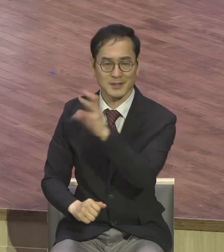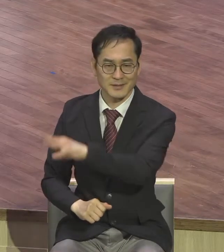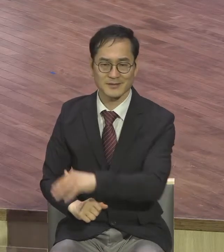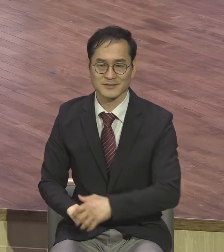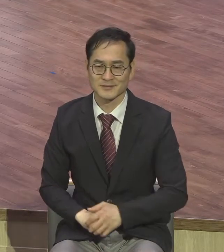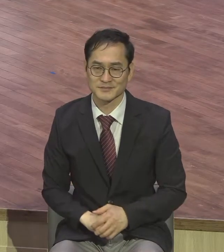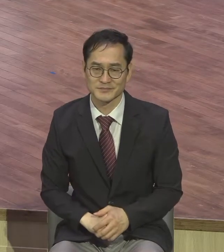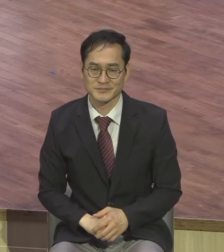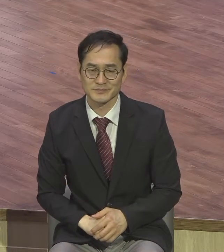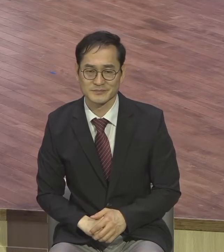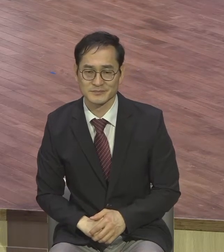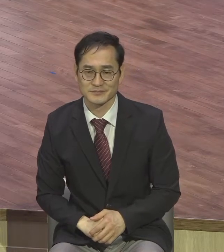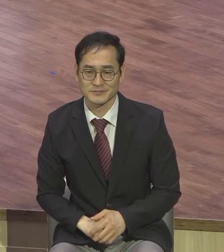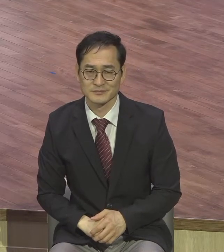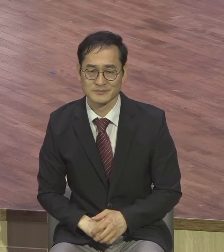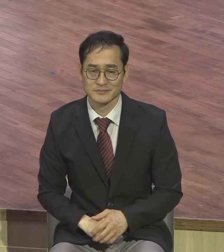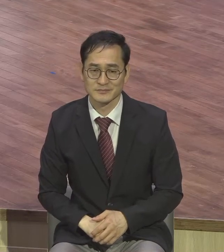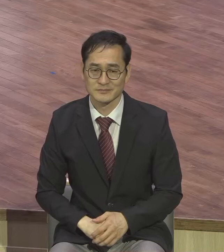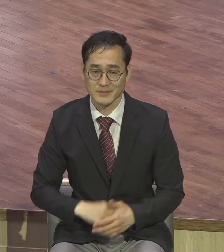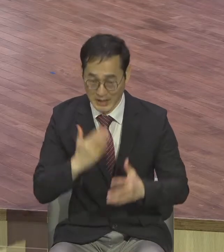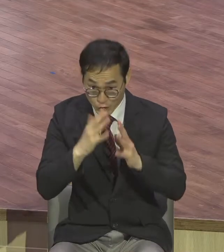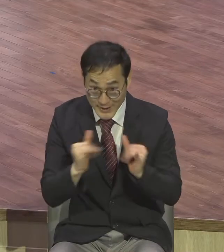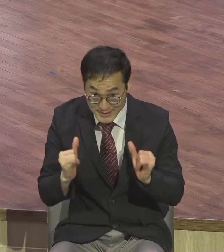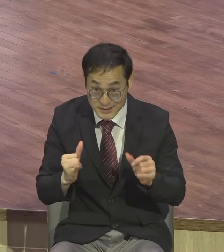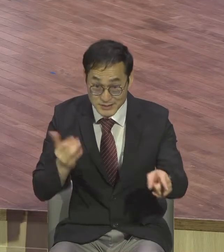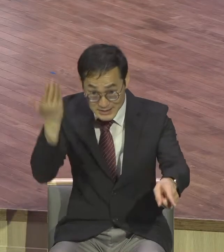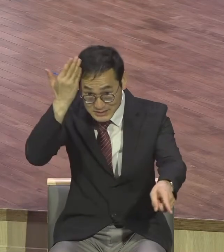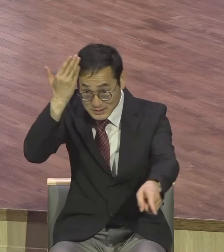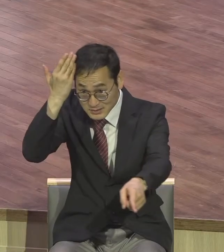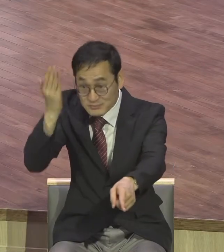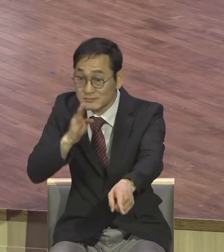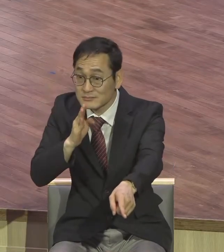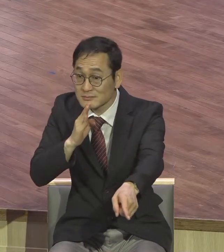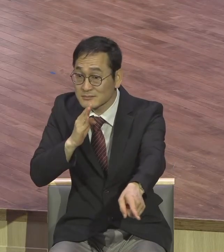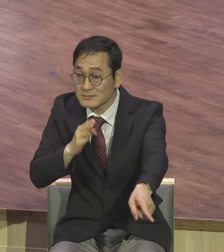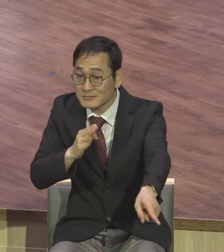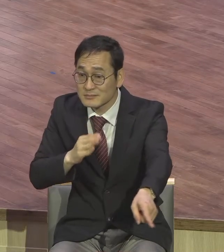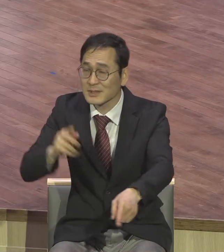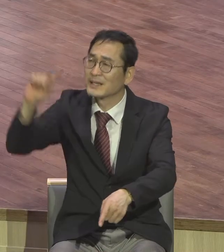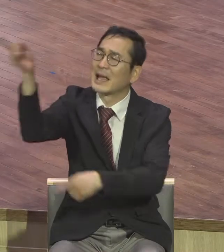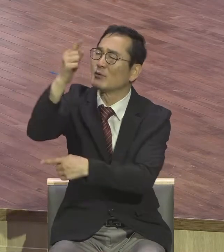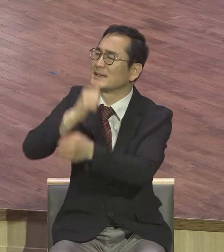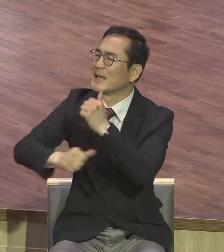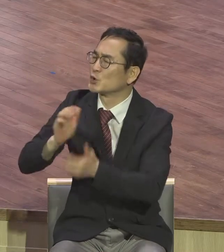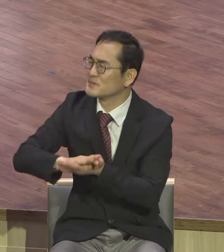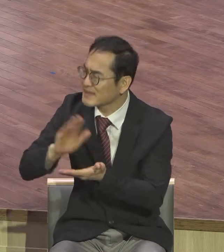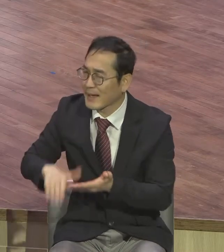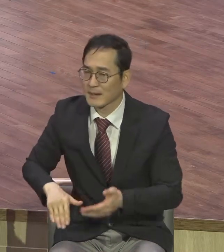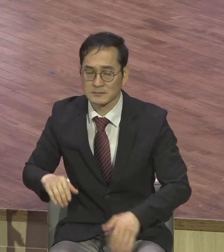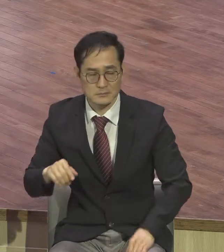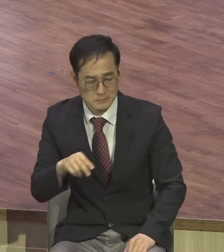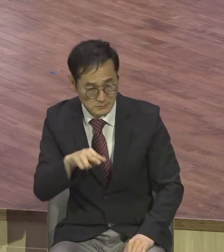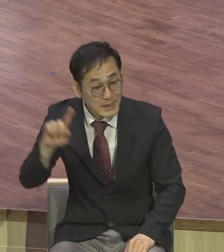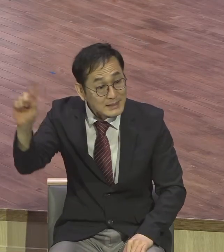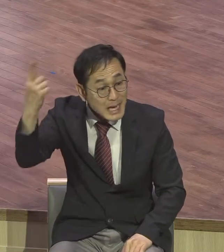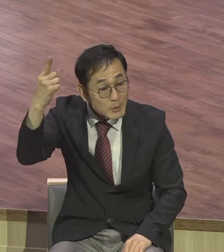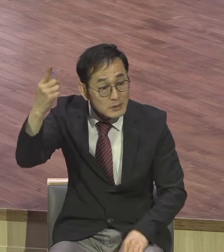일반적인 유대인의 메시야 사상이죠 따위새의 자손입니다 이때 예수님께서 따위시 기록한 10편